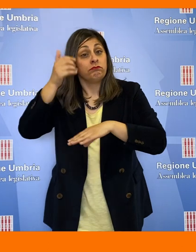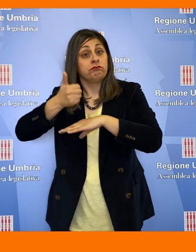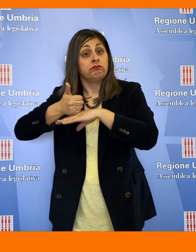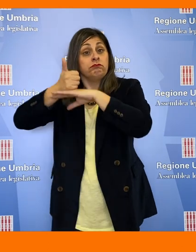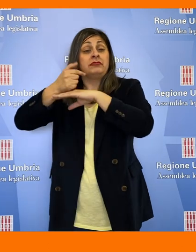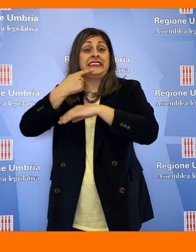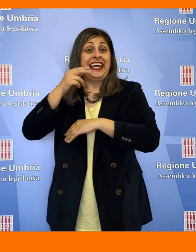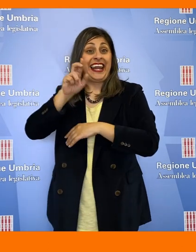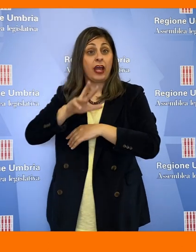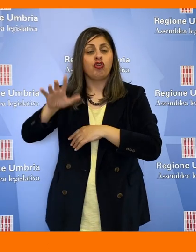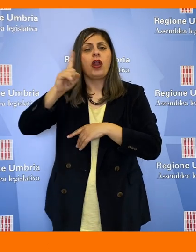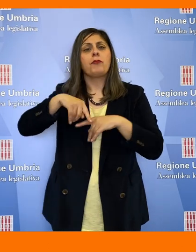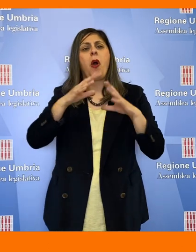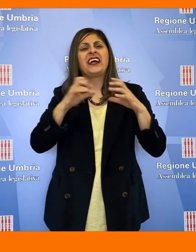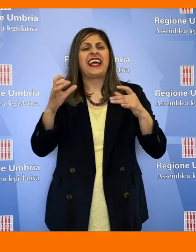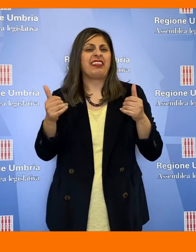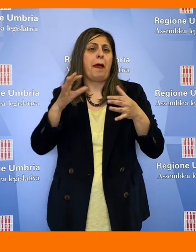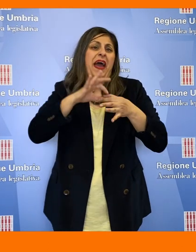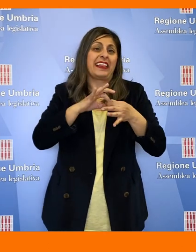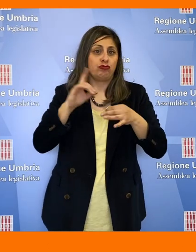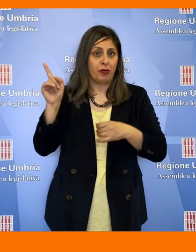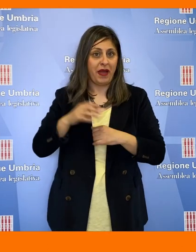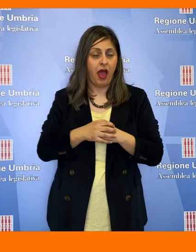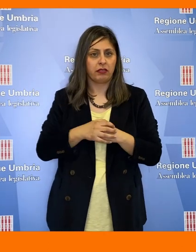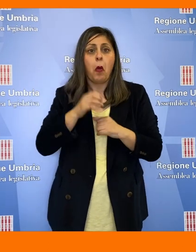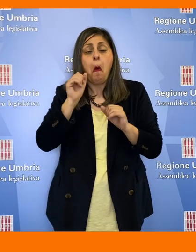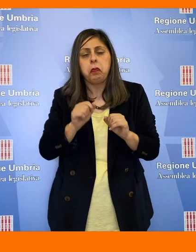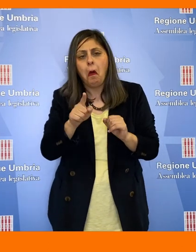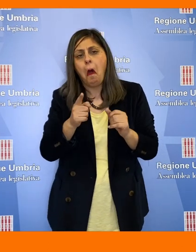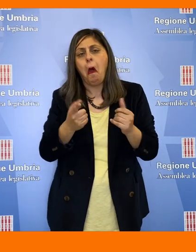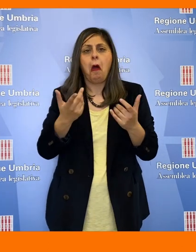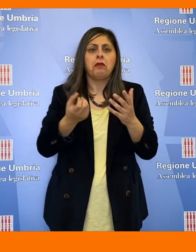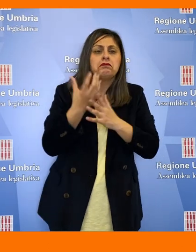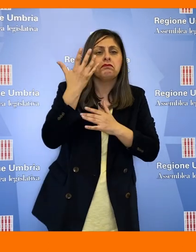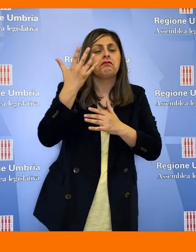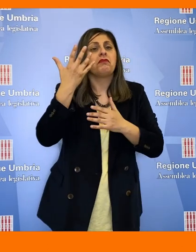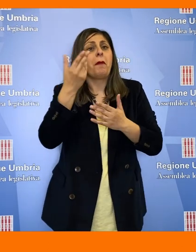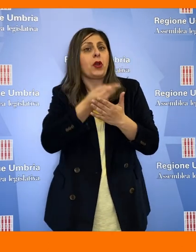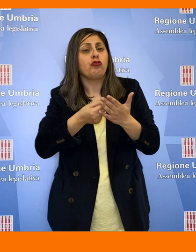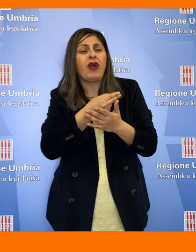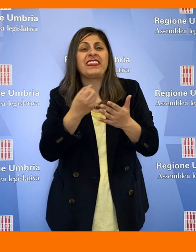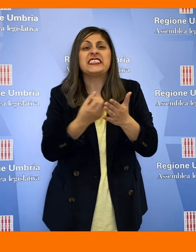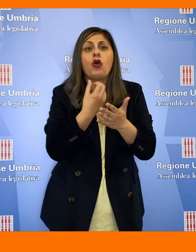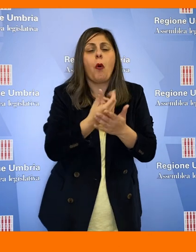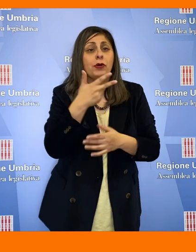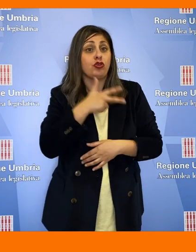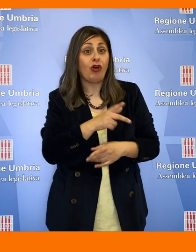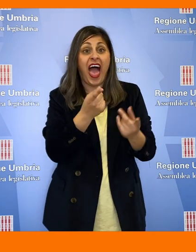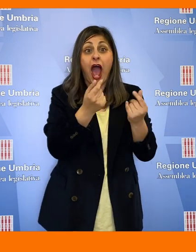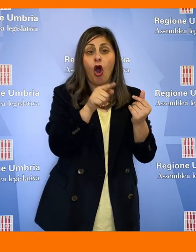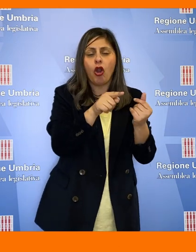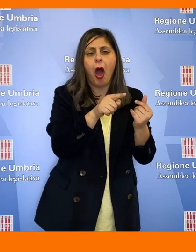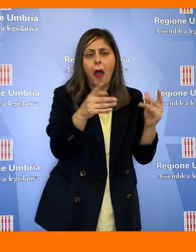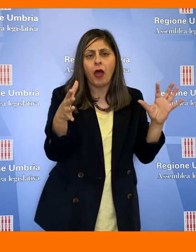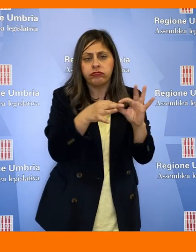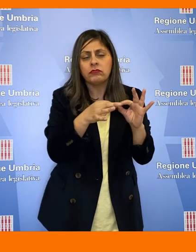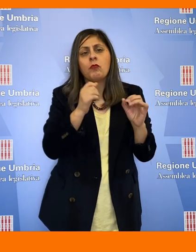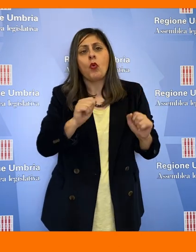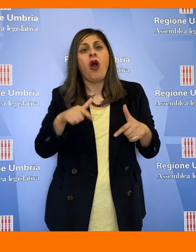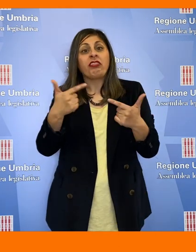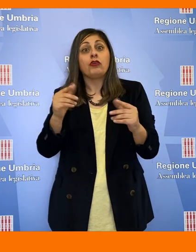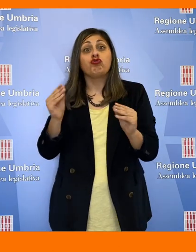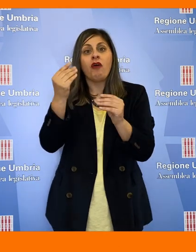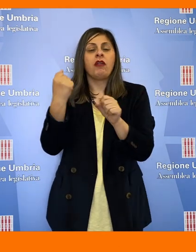partecipate. Potrebbe essere valorizzato per avviare progetti di sviluppo sociale ed economico in grado di generare